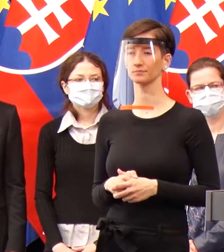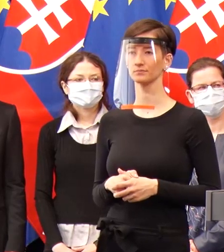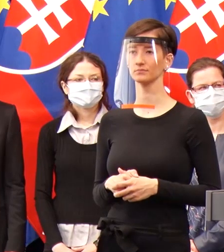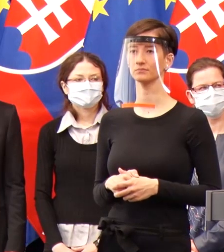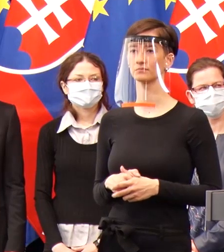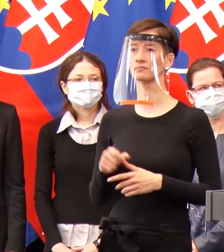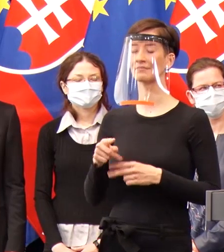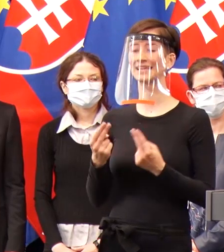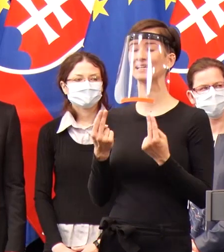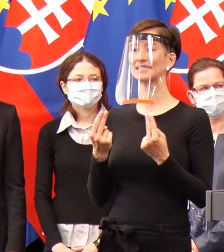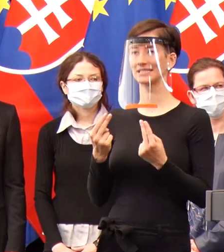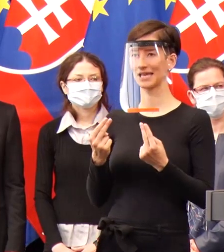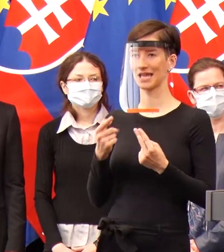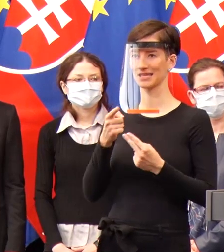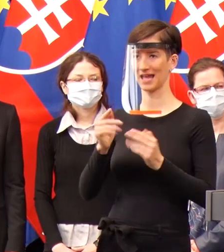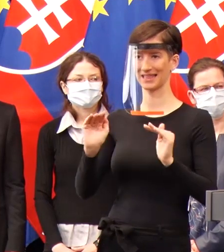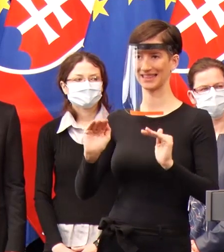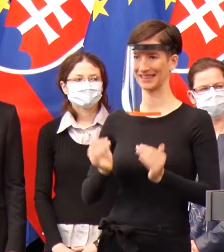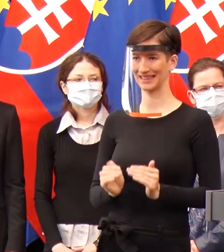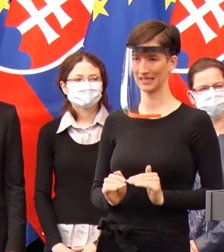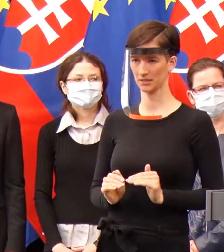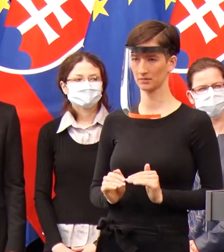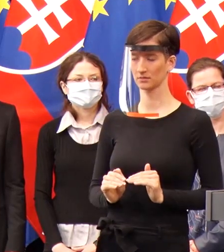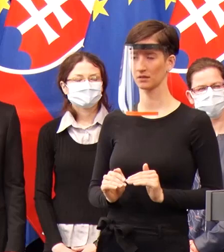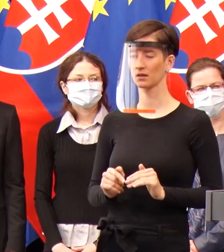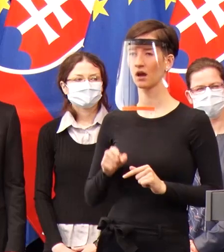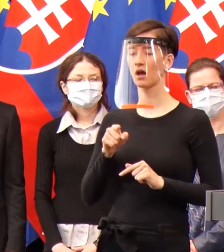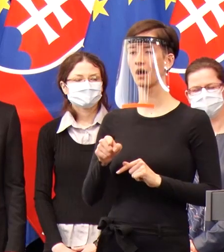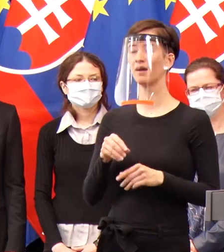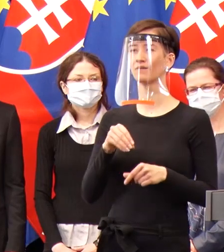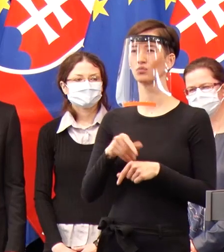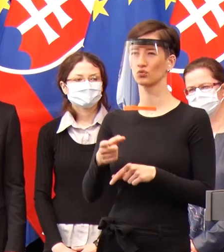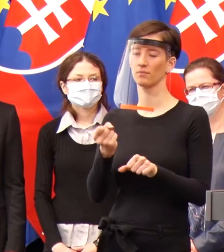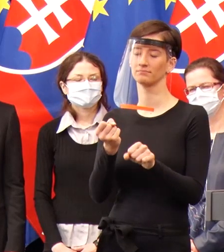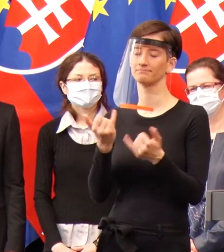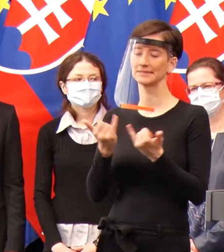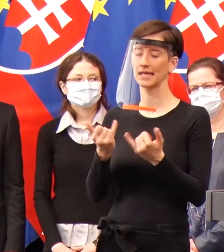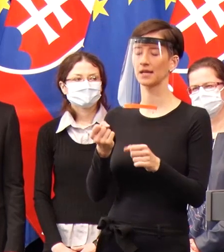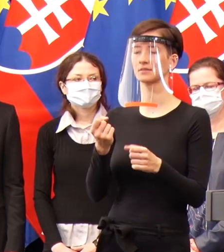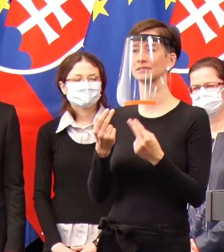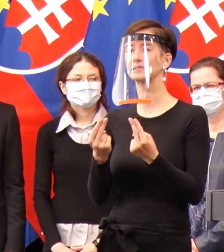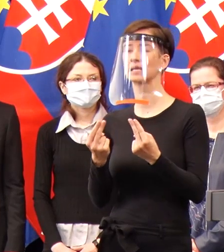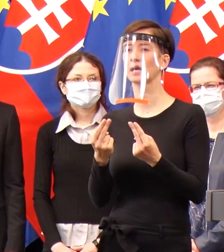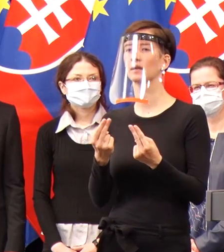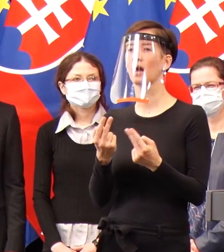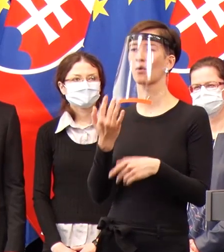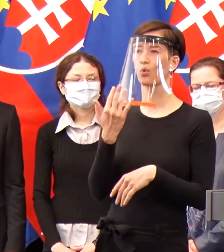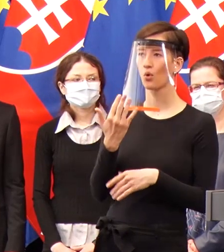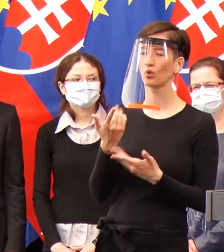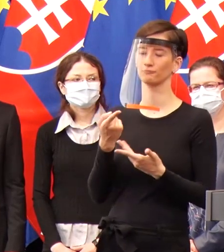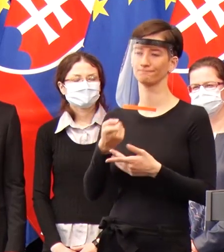Takto. Tá cena bude výrazne nižšia. Cenodvorba je tiež pomerne komplikovaná záležitosť, ale